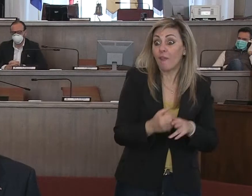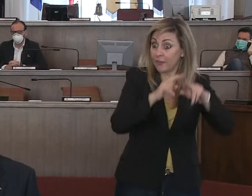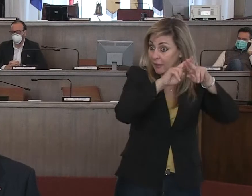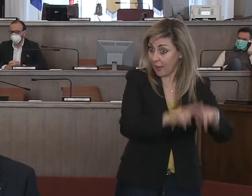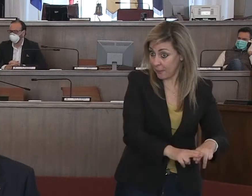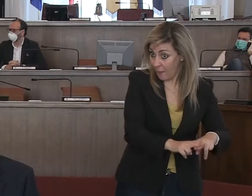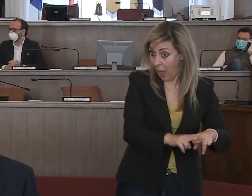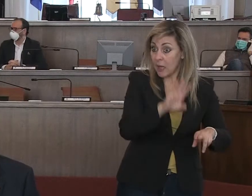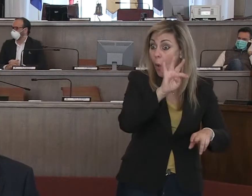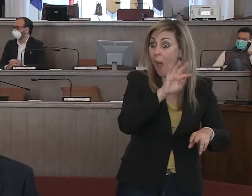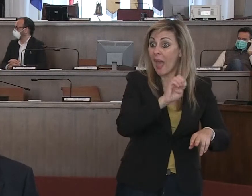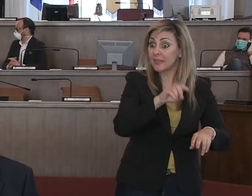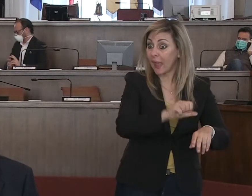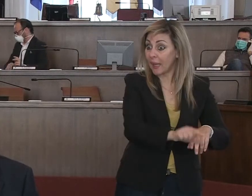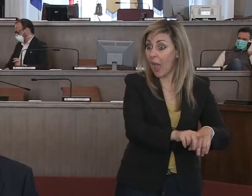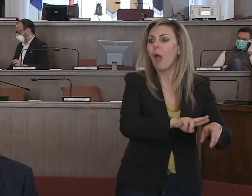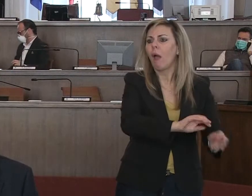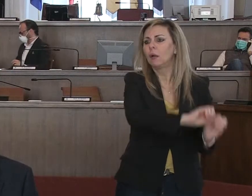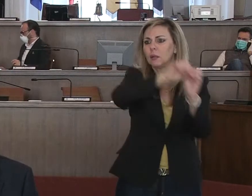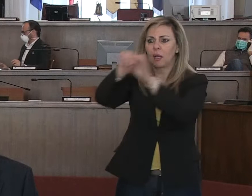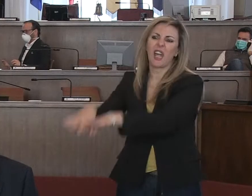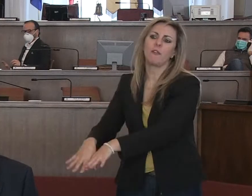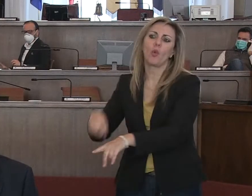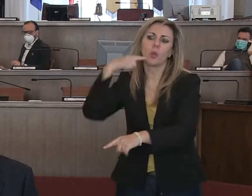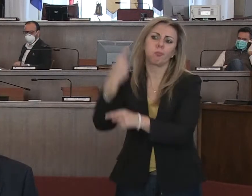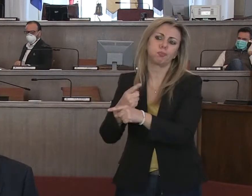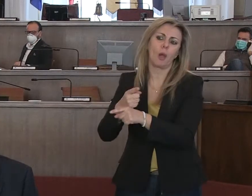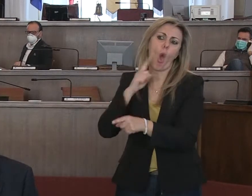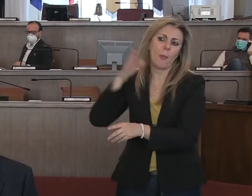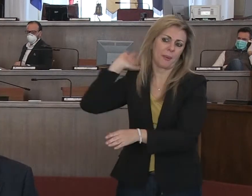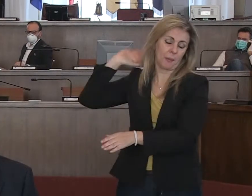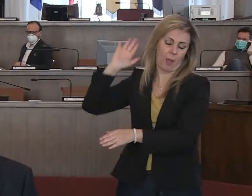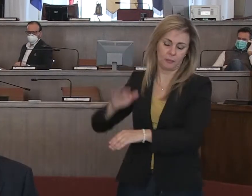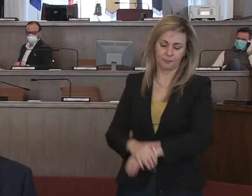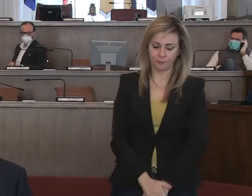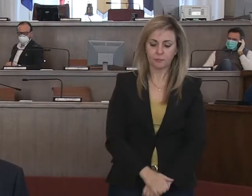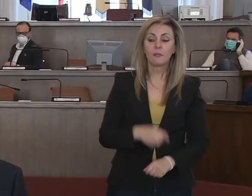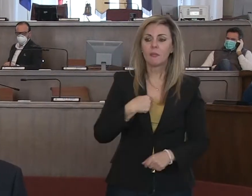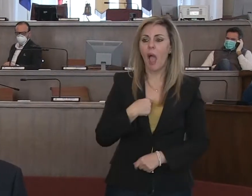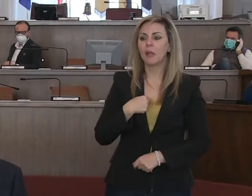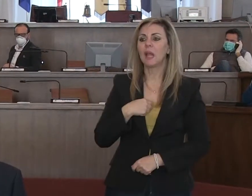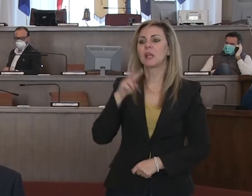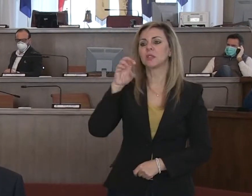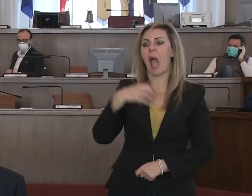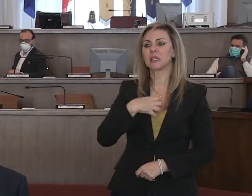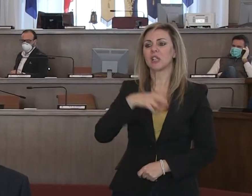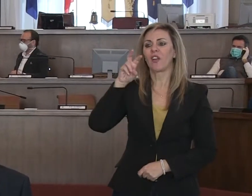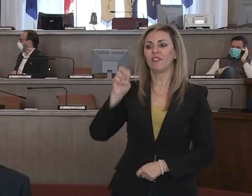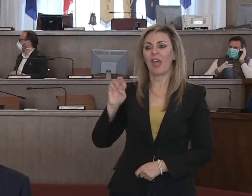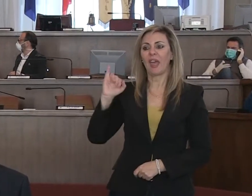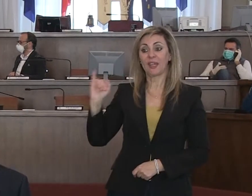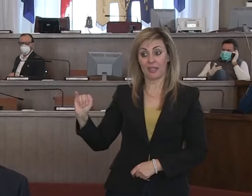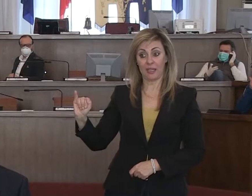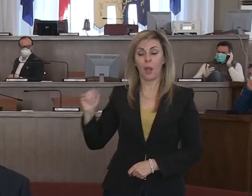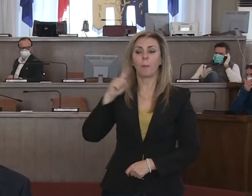io passo la parola all'assessore Verì che potrà parlare insieme al professor Albani più in